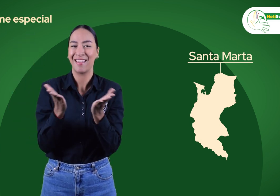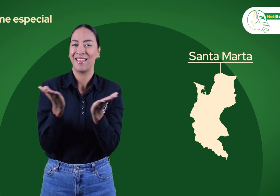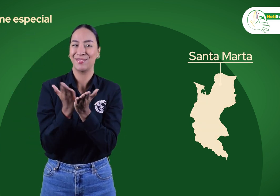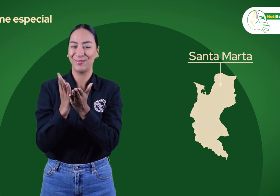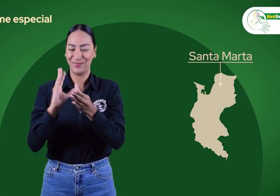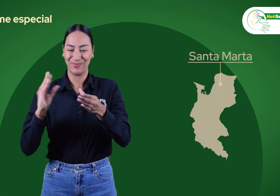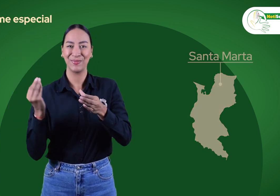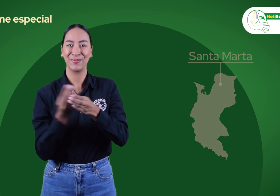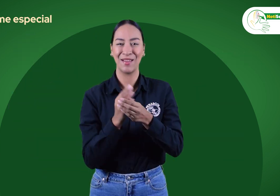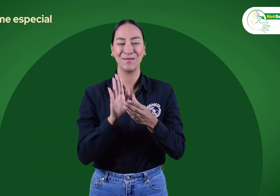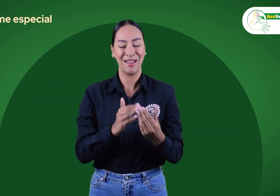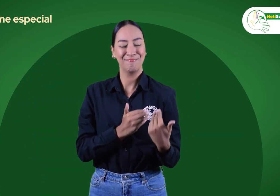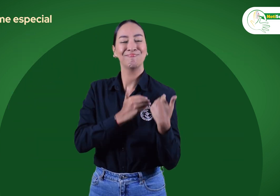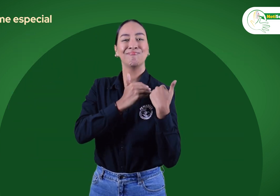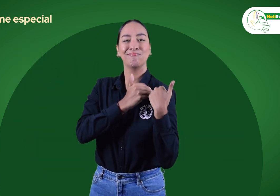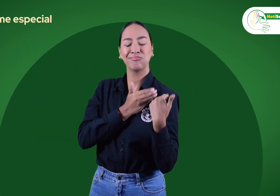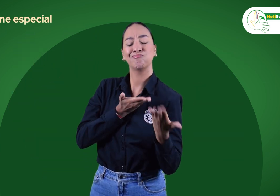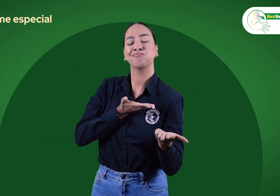colegios con inclusión de Santa Marta.